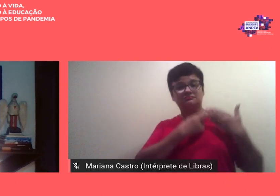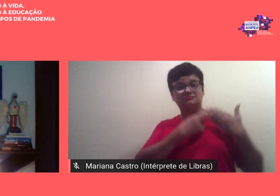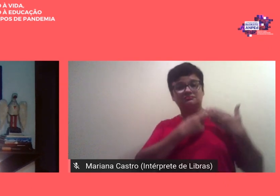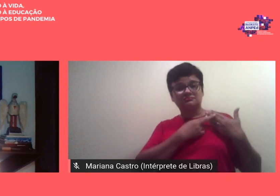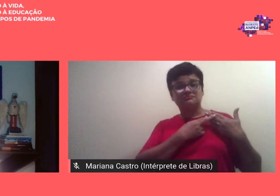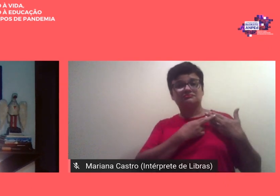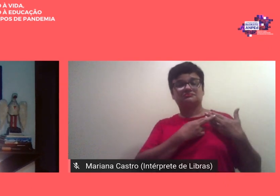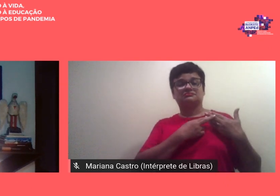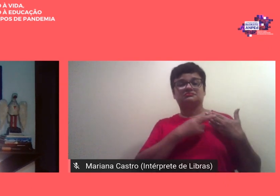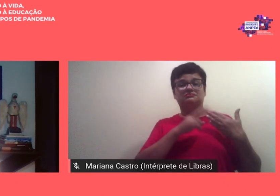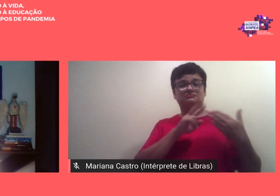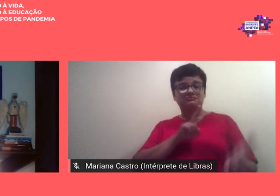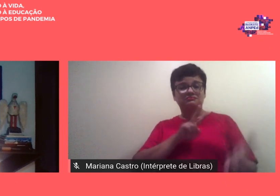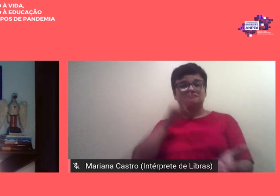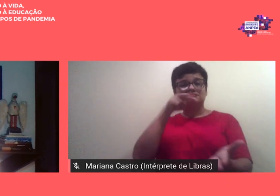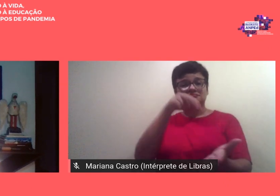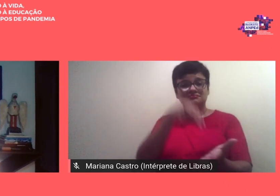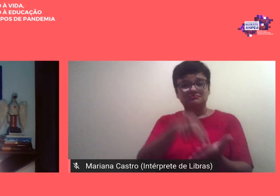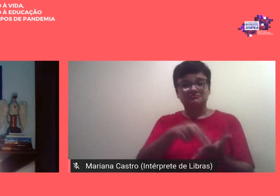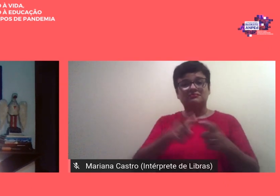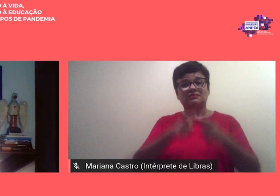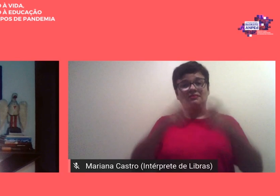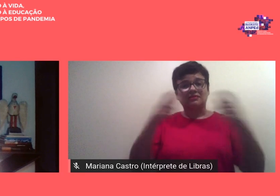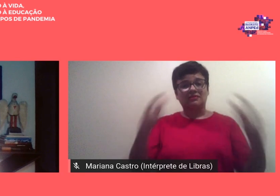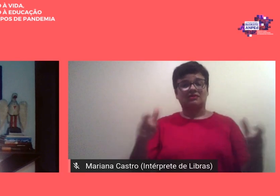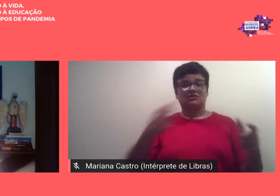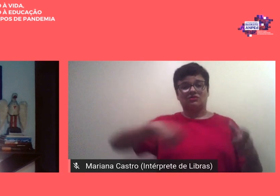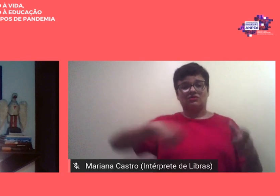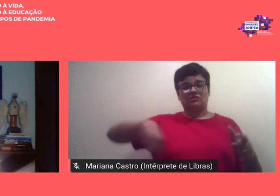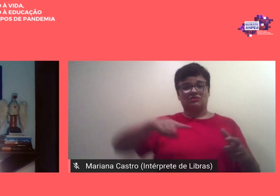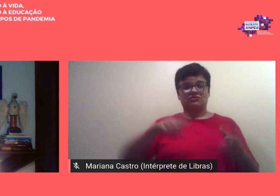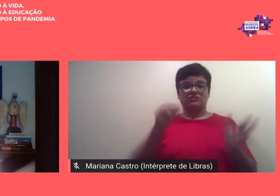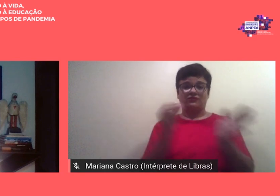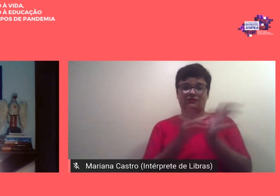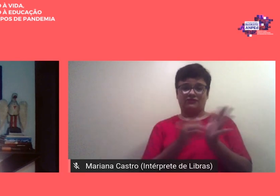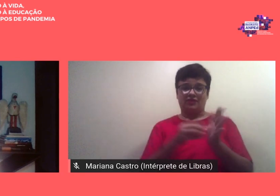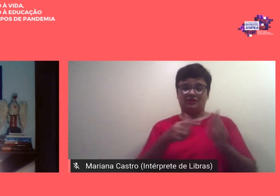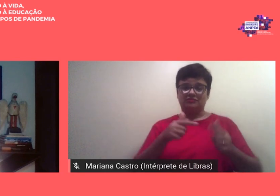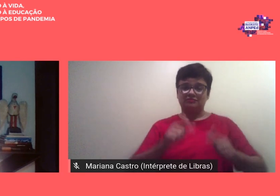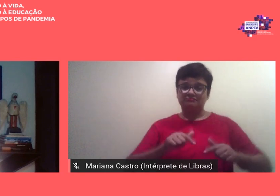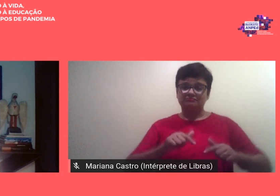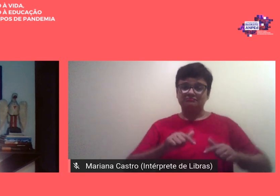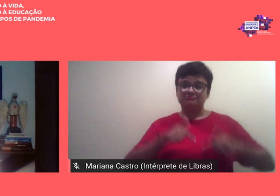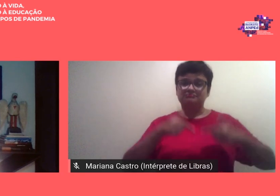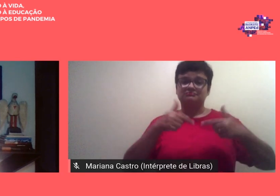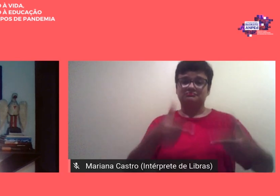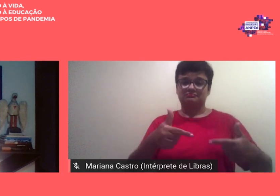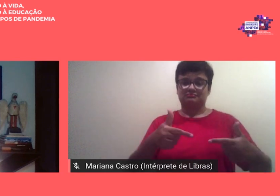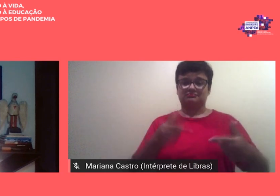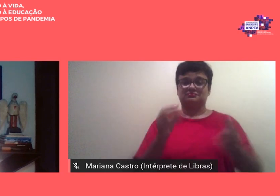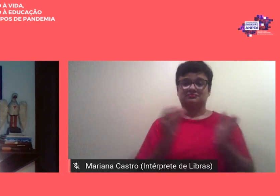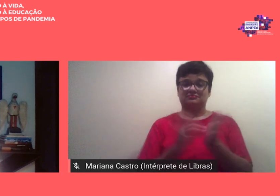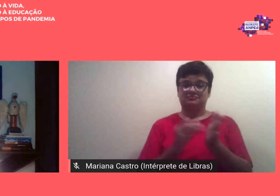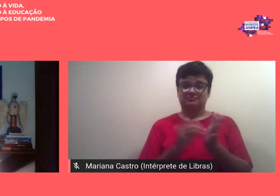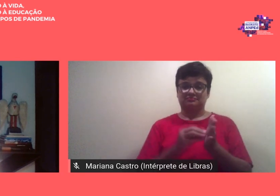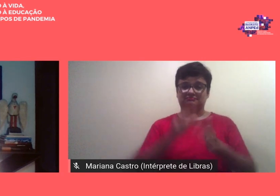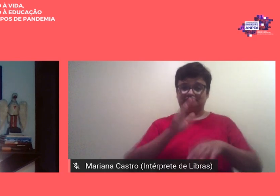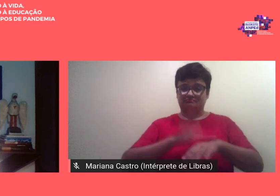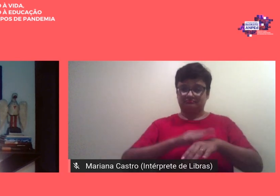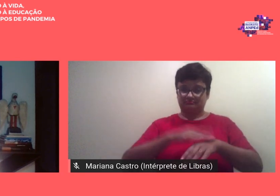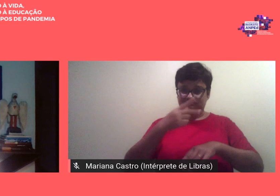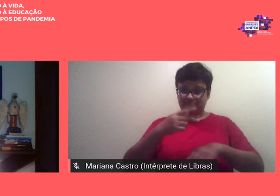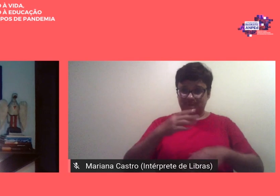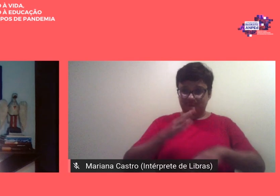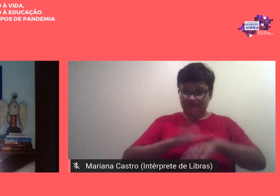o ensino sem que na maior parte dos casos tenham suporte para fazê-lo arcando com os custos de dispositivos para acesso à internet